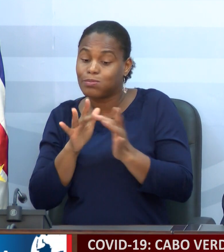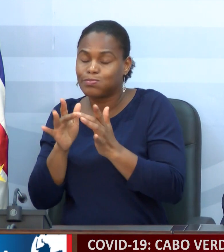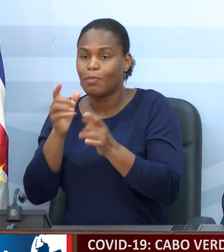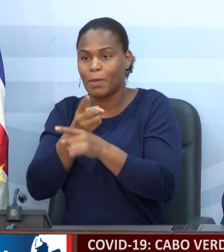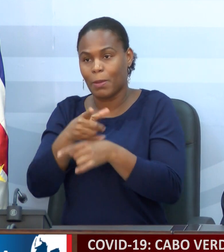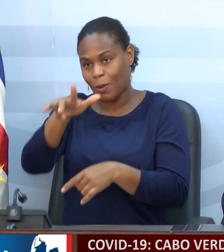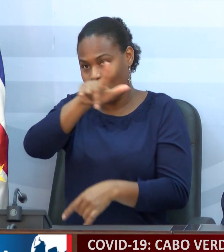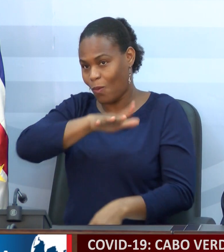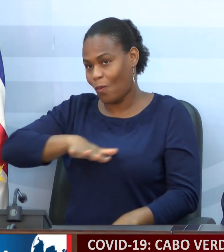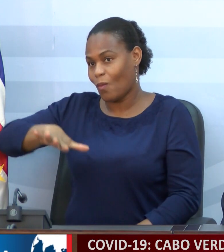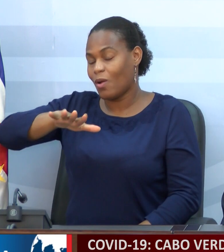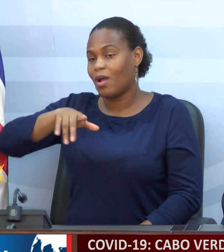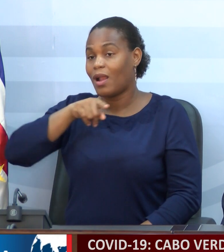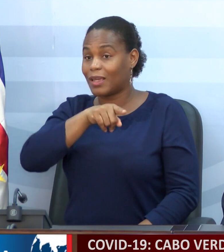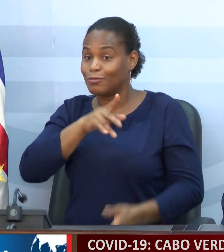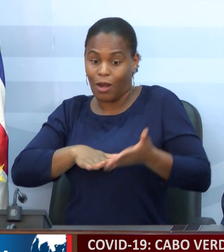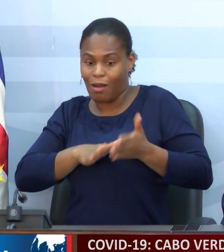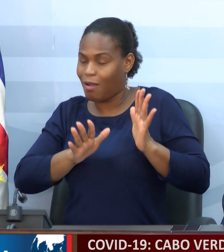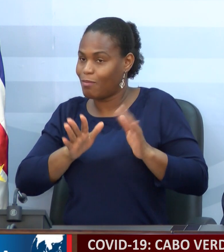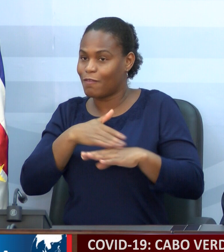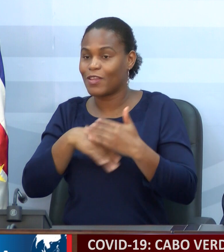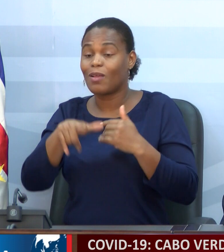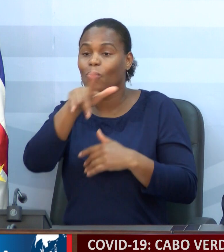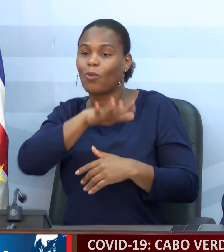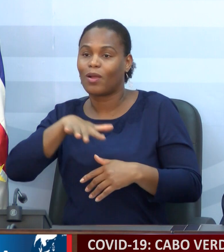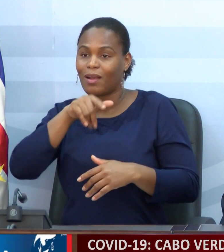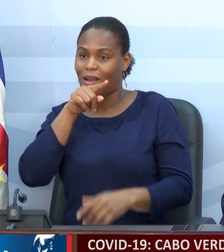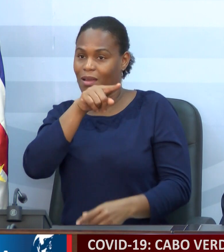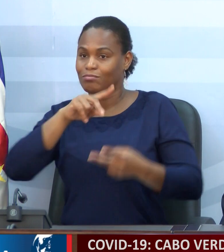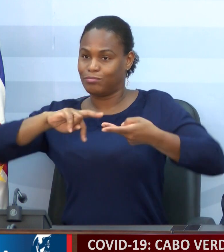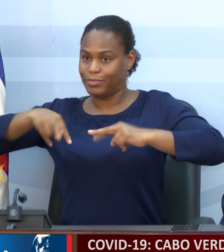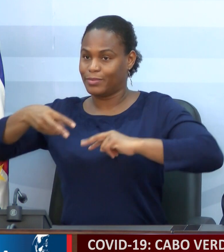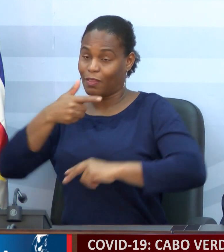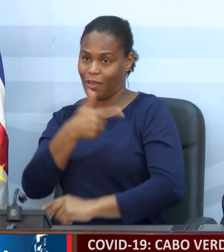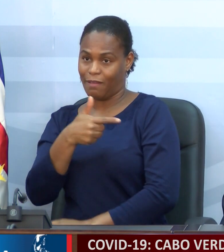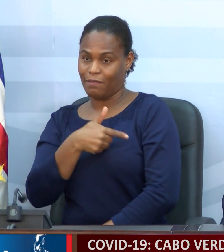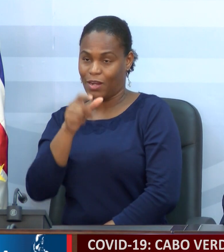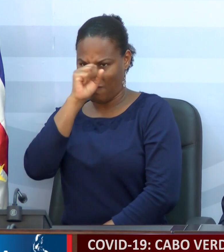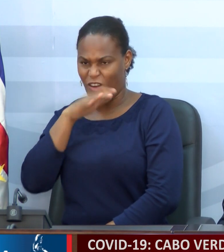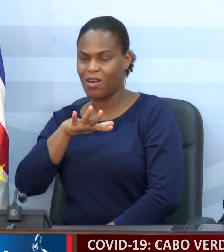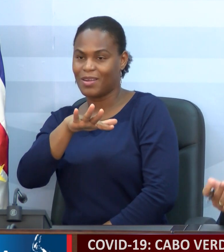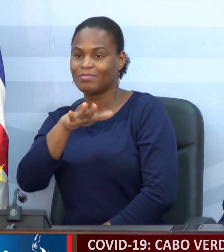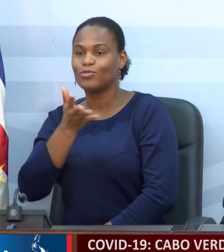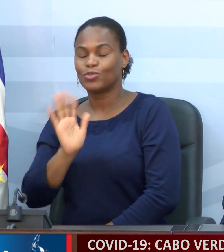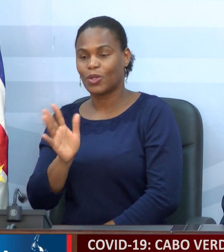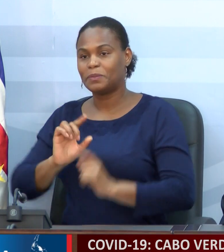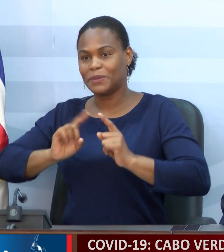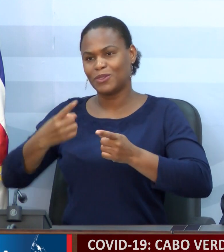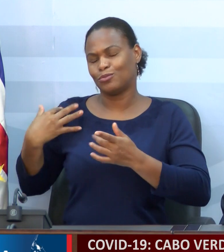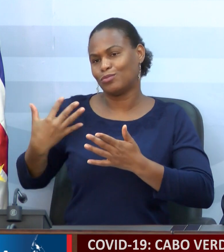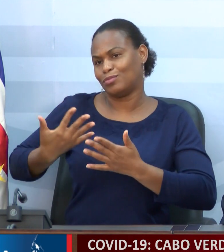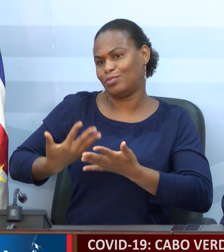localmente, aquilo foi imediato, localmente no Conselho da Tarrafalda, portanto já iniciou desde